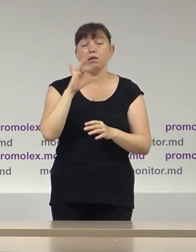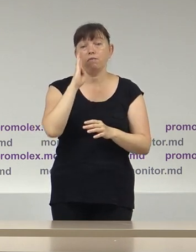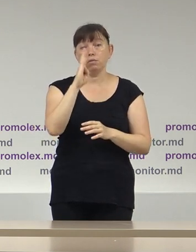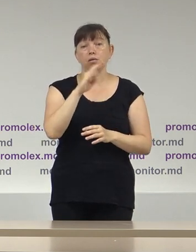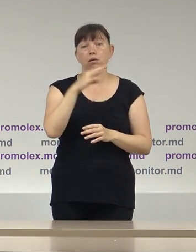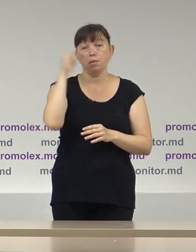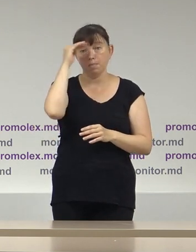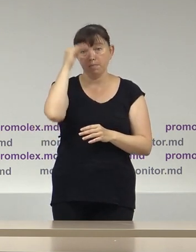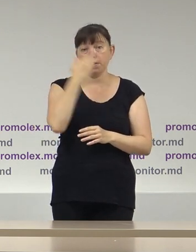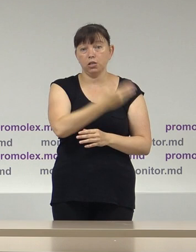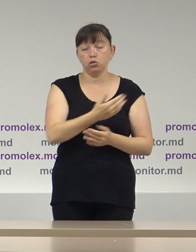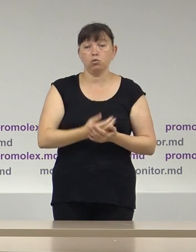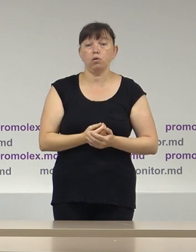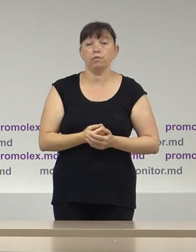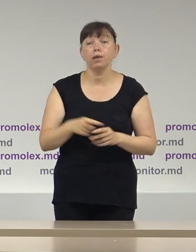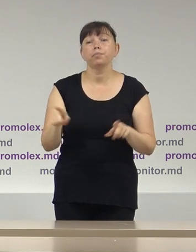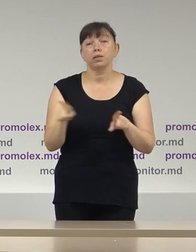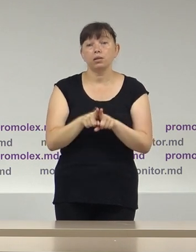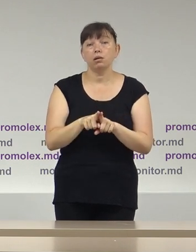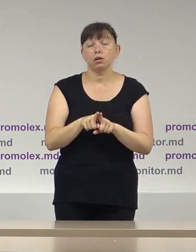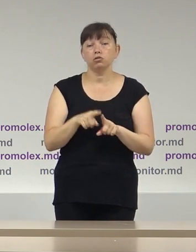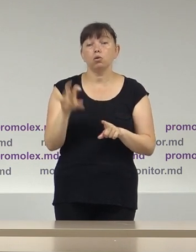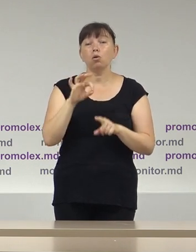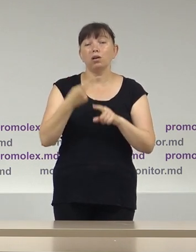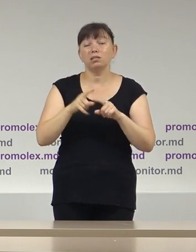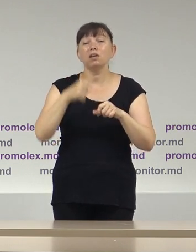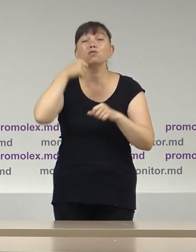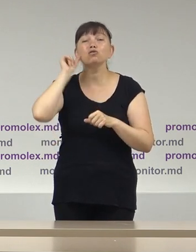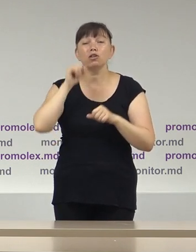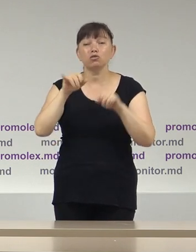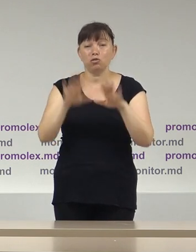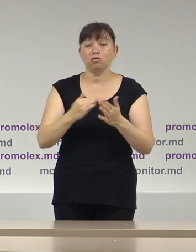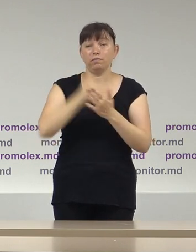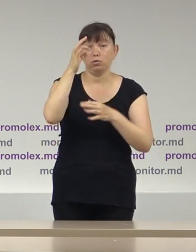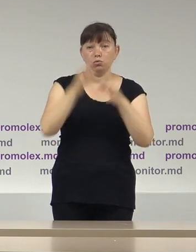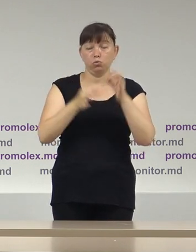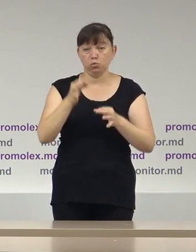transnistreană, referință iarăși la hotărârea de ieri a Curții de apel.